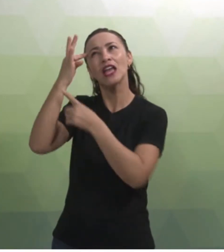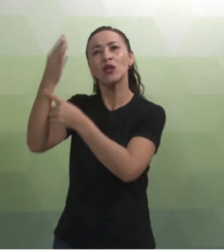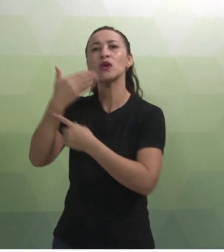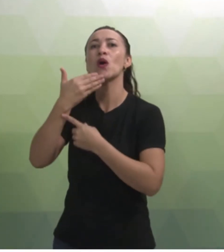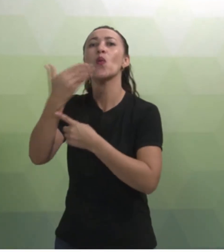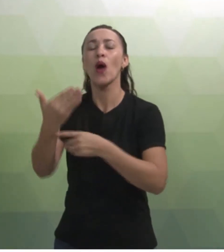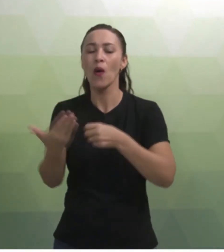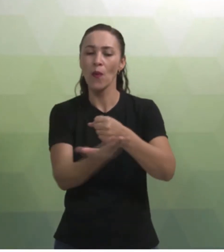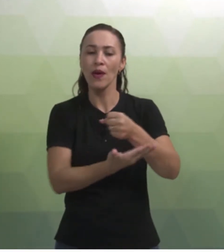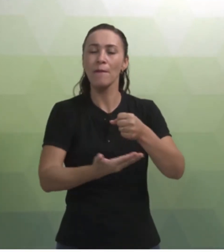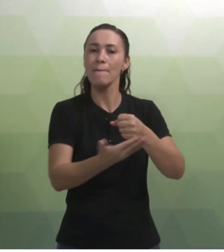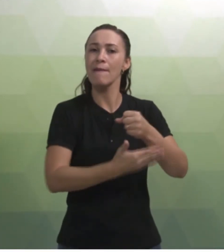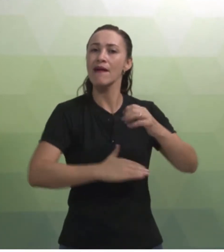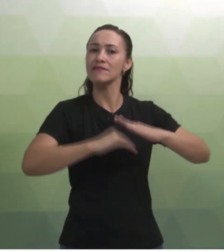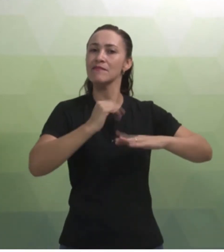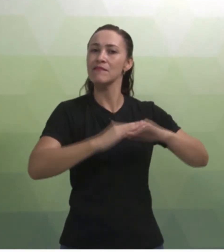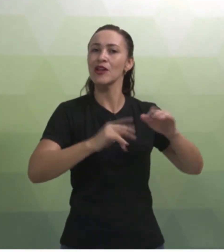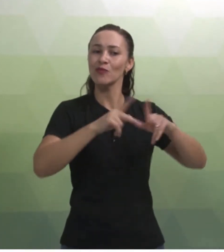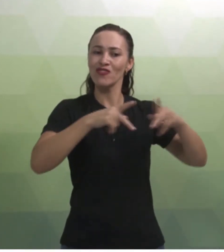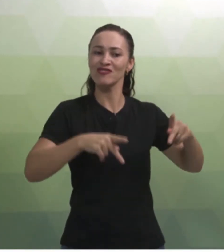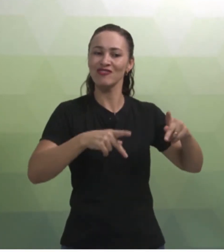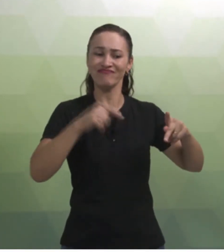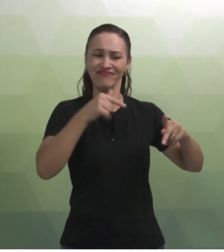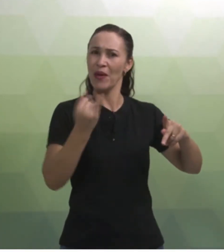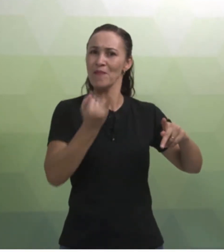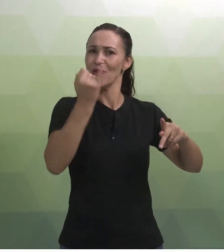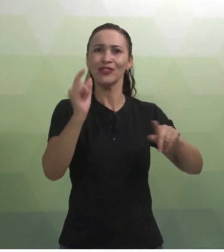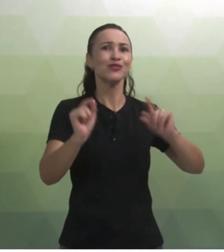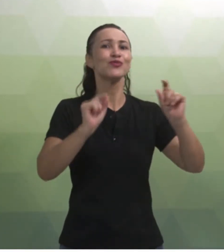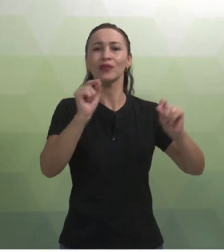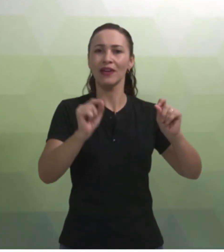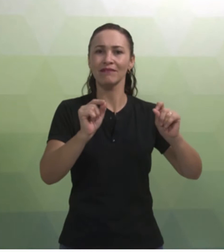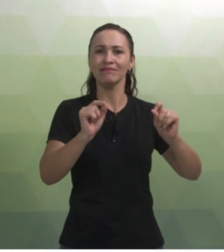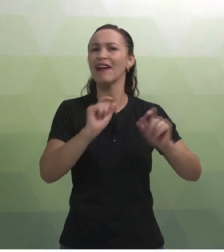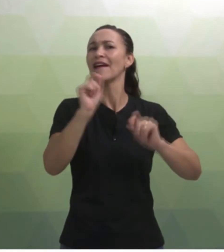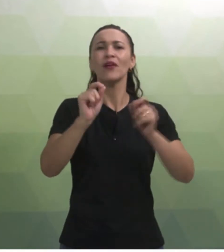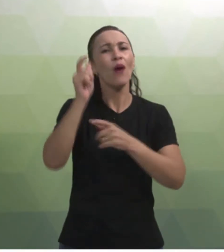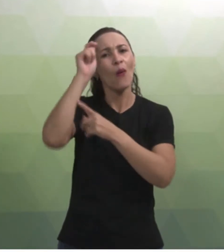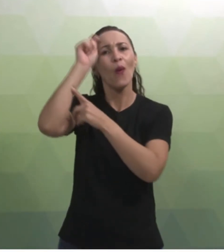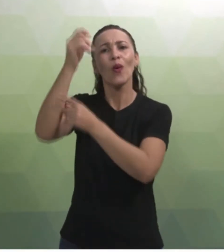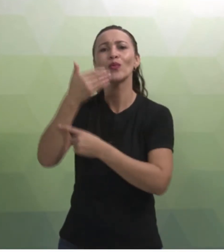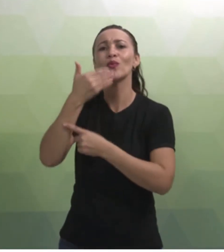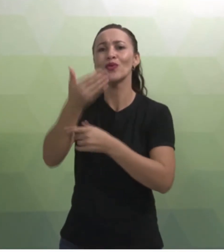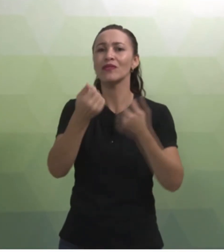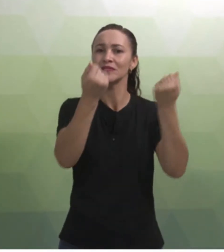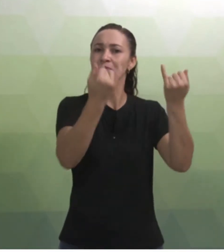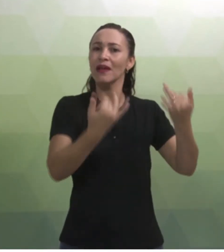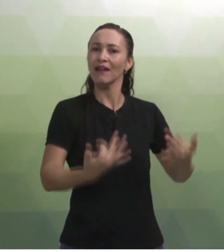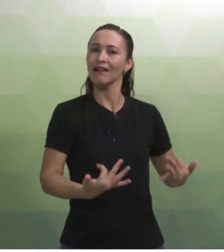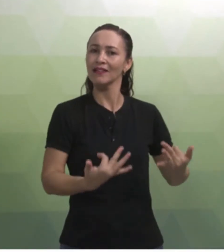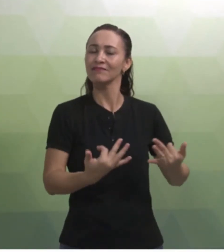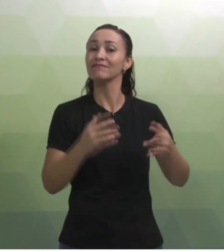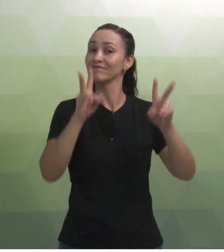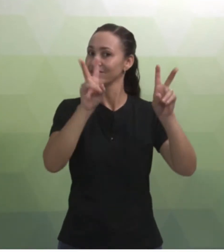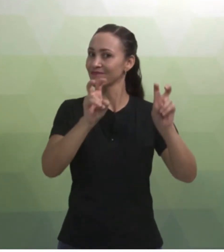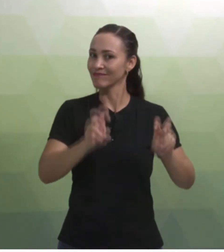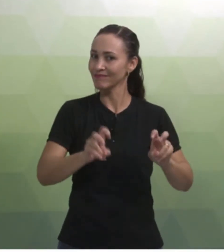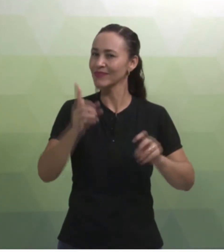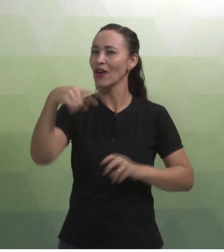O que é importante nessa prática do professor? Quem são os autores que falam sobre isso? E aqui, vocês vão se lembrar, lá das aulas